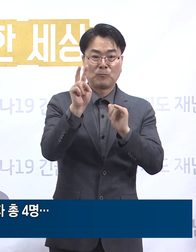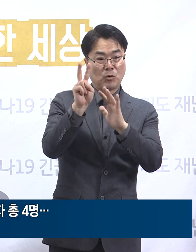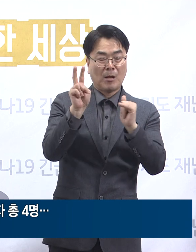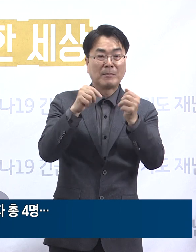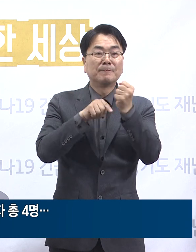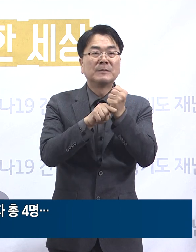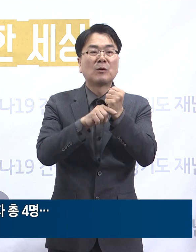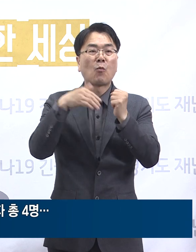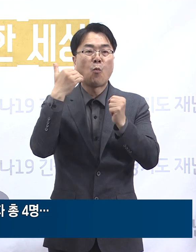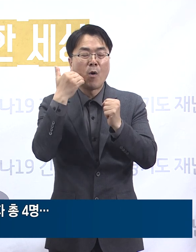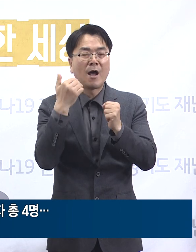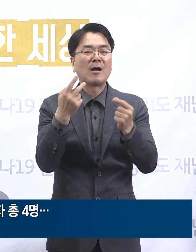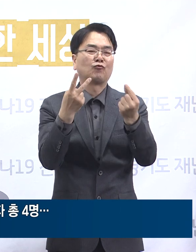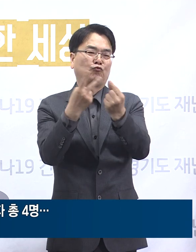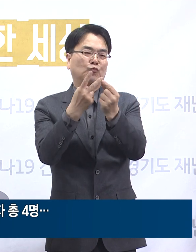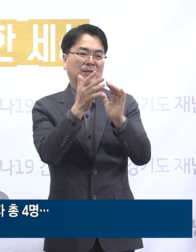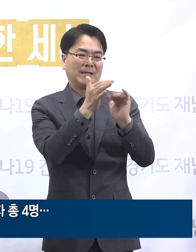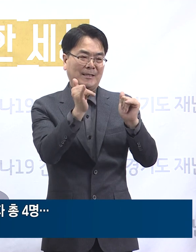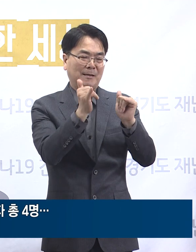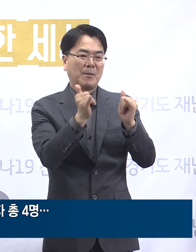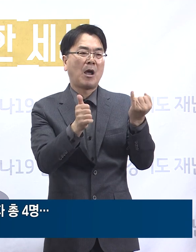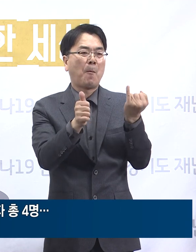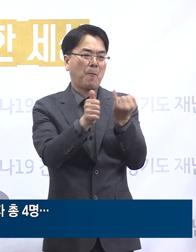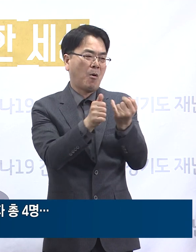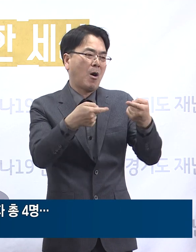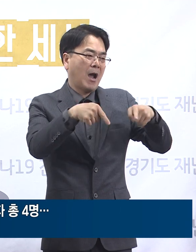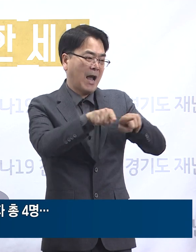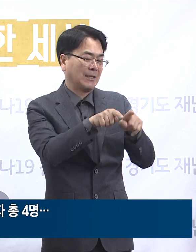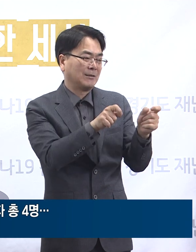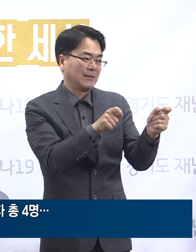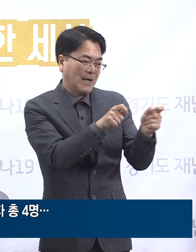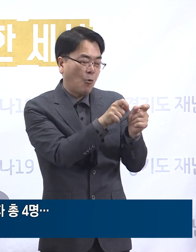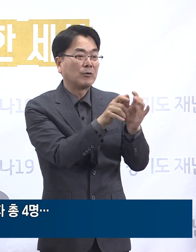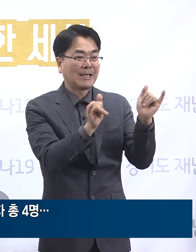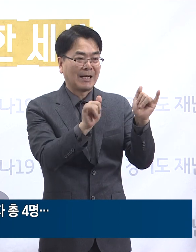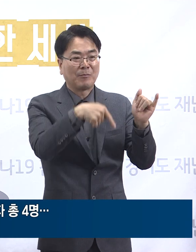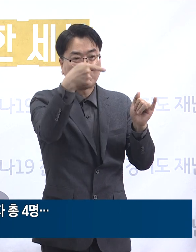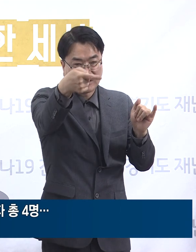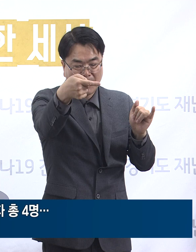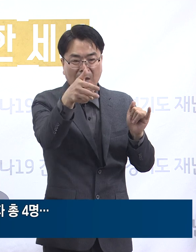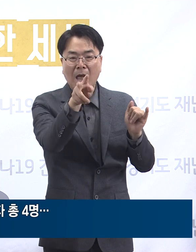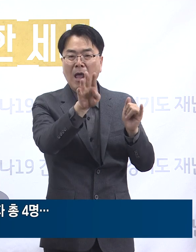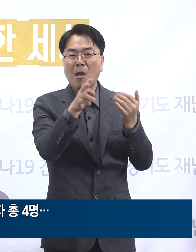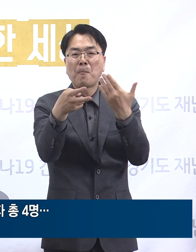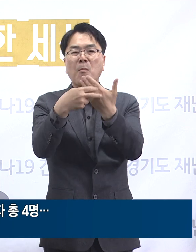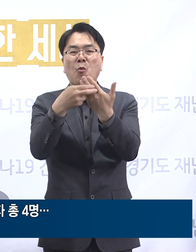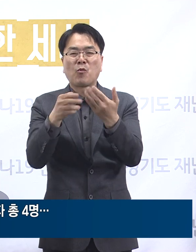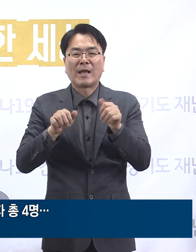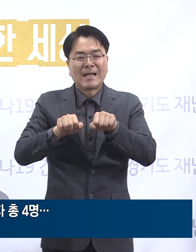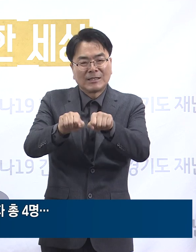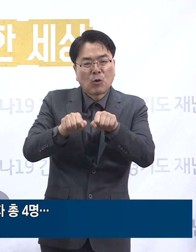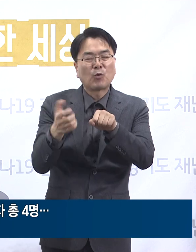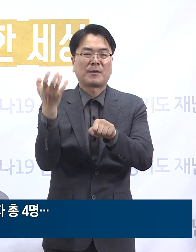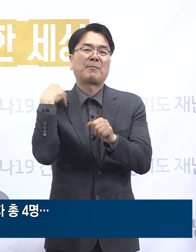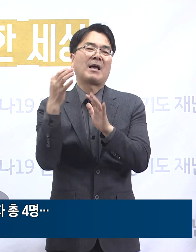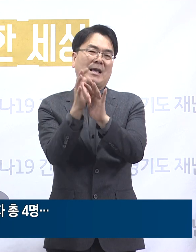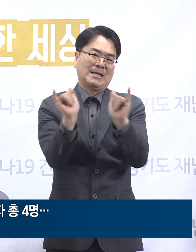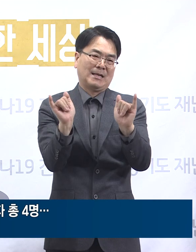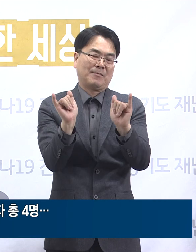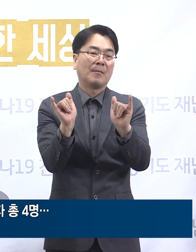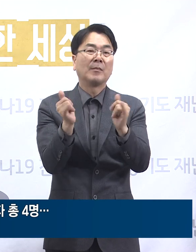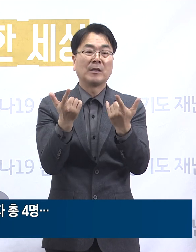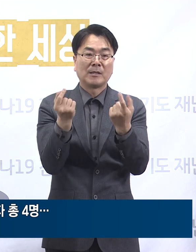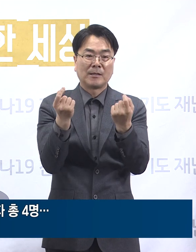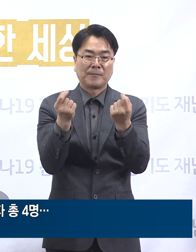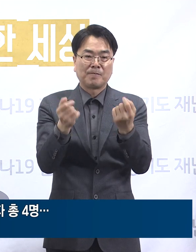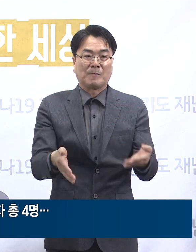명은 두 번째 확진자인 배우자의 접촉자와 한성내과의원의 미화원입니다. 현재 해당 병원